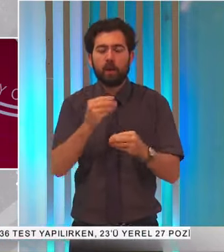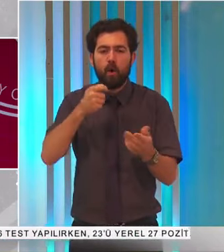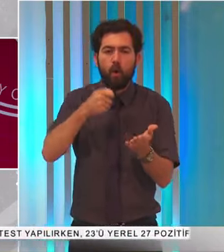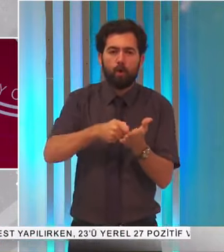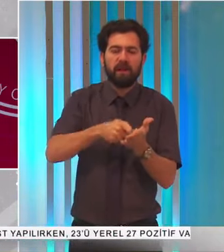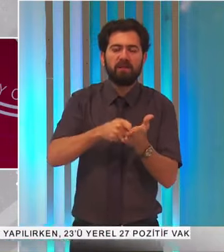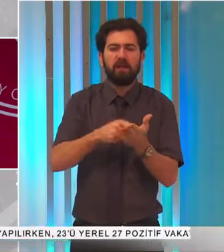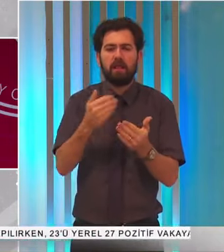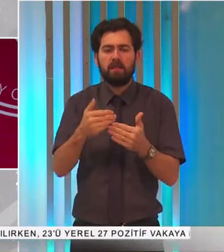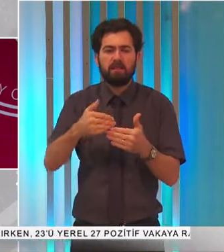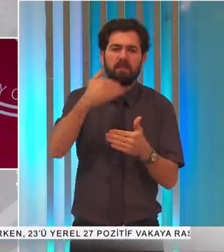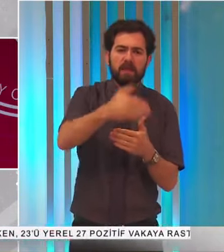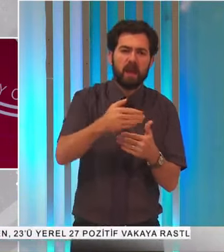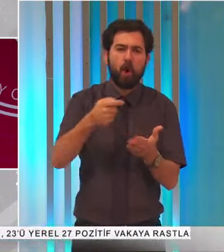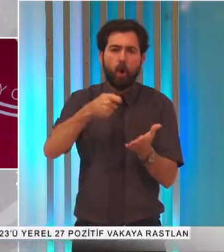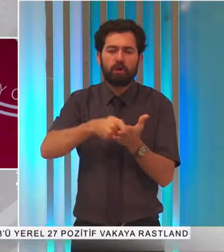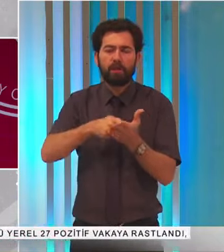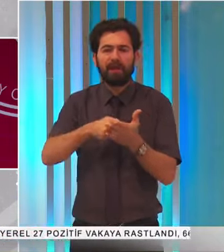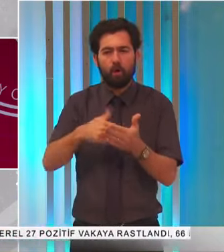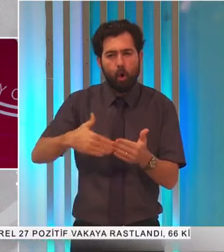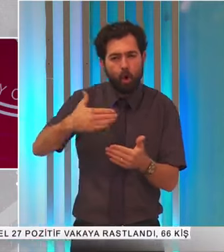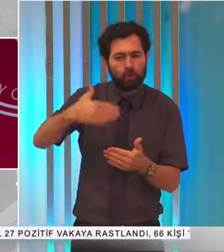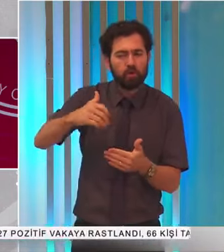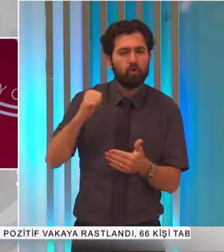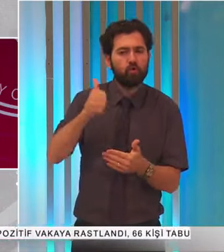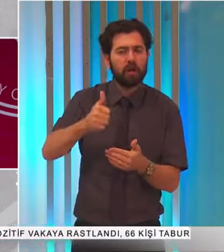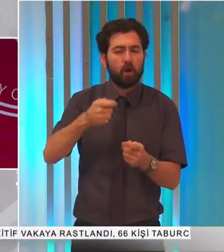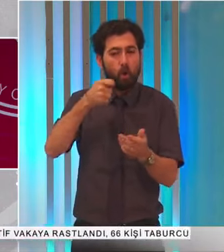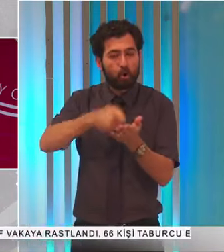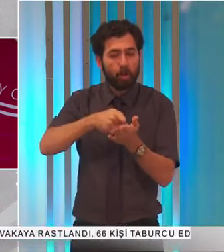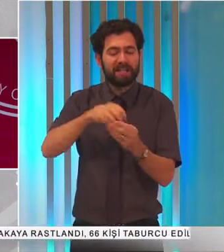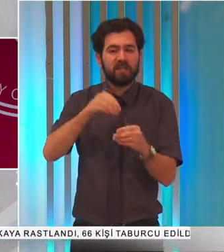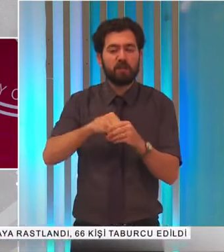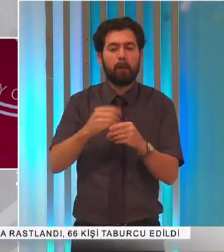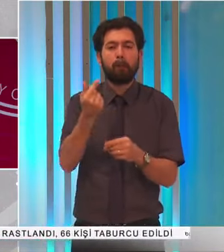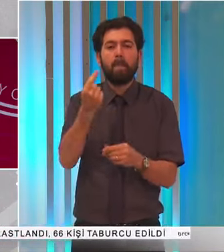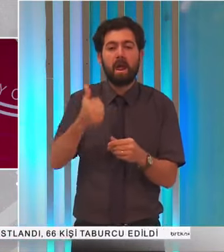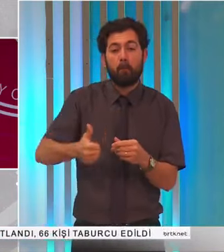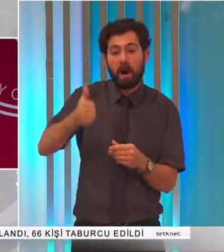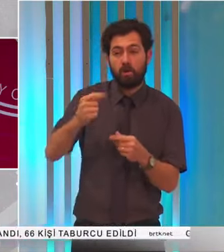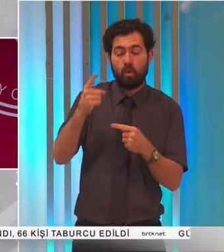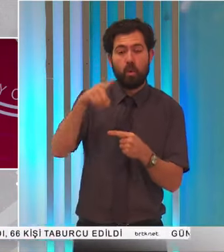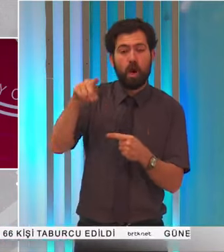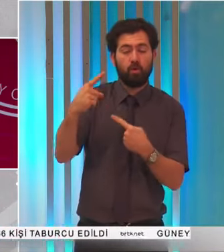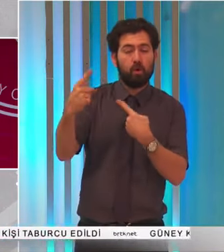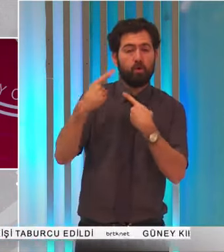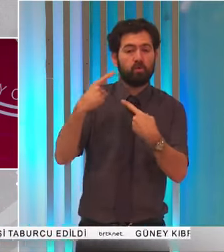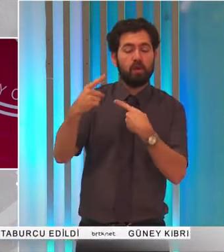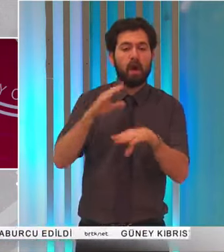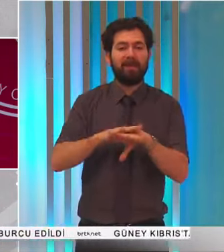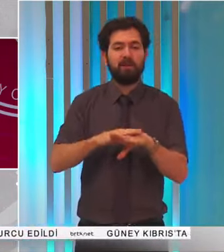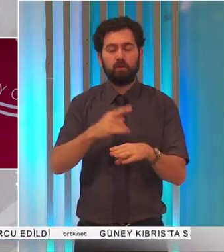geri kalan kısmın önümüzdeki günlerde ödenmesi için Maliye Bakanlığı ile istişarenin yapıldığını da açıkladı.